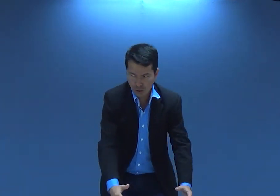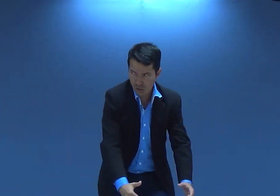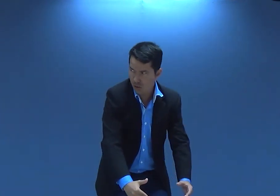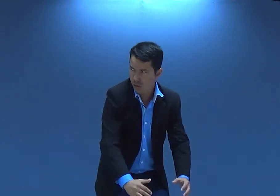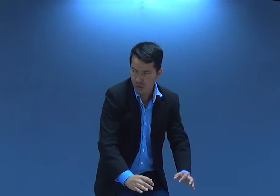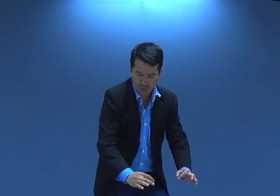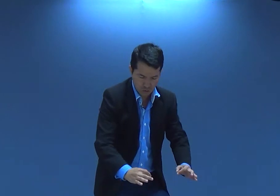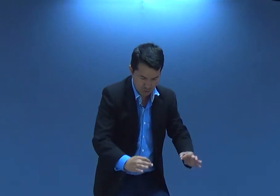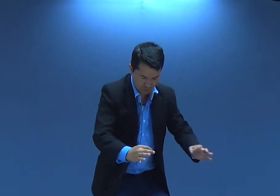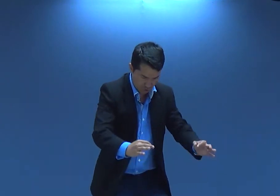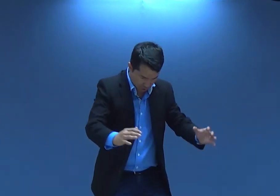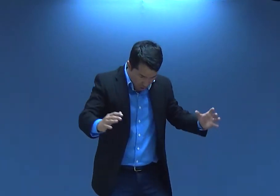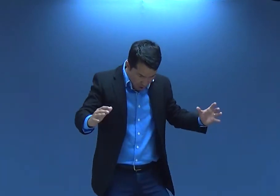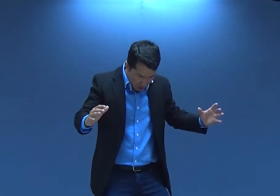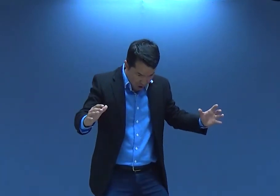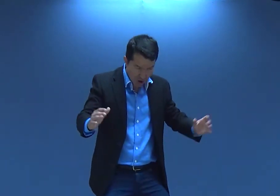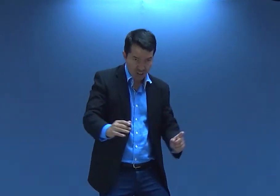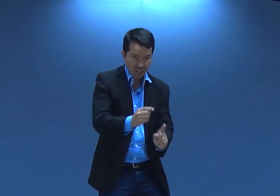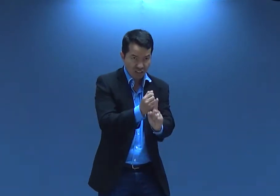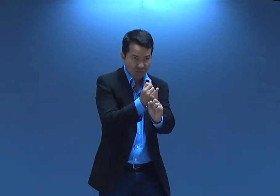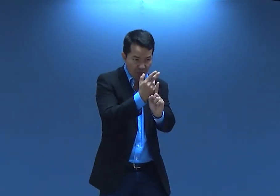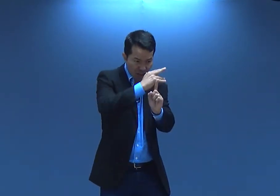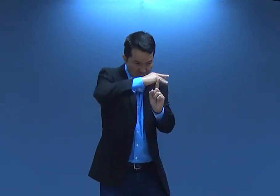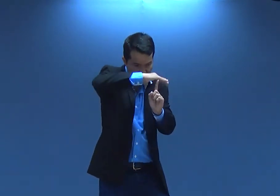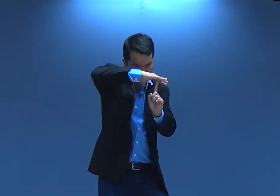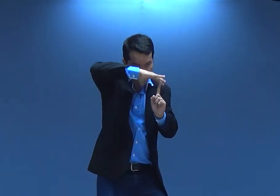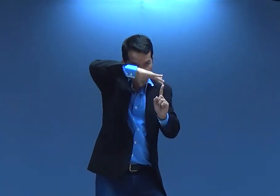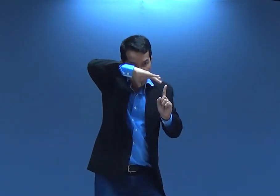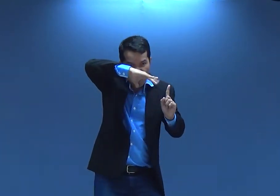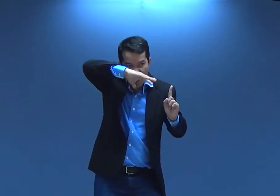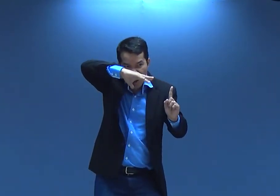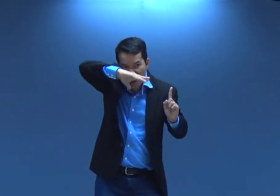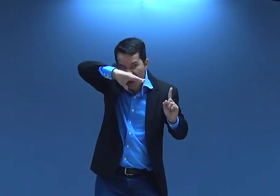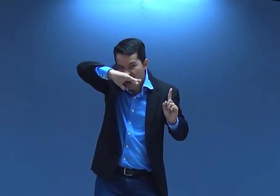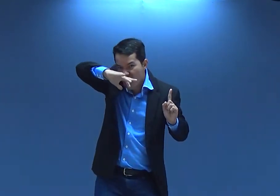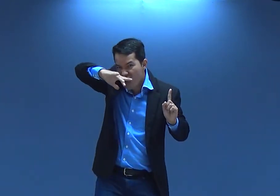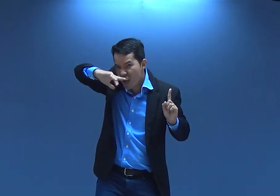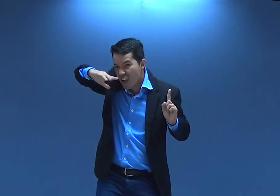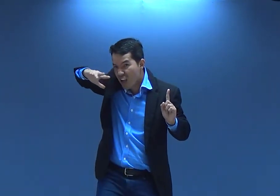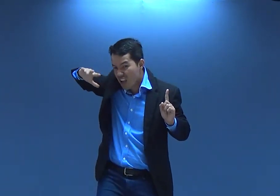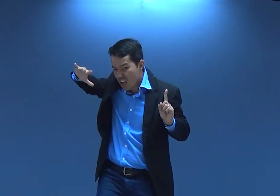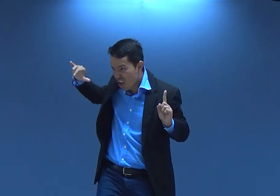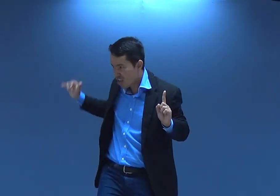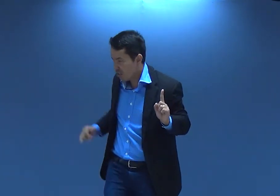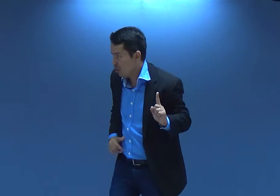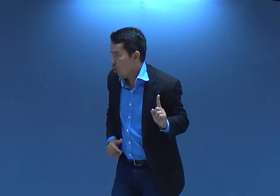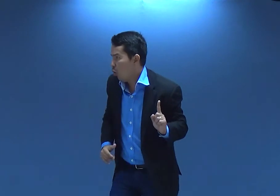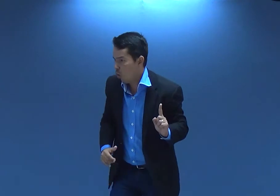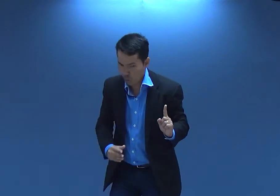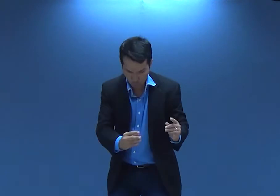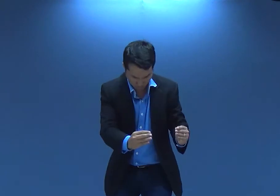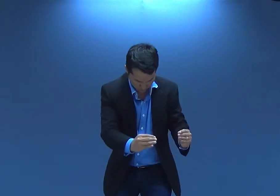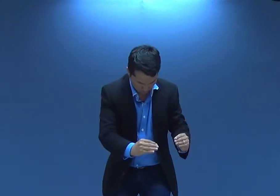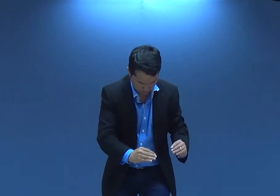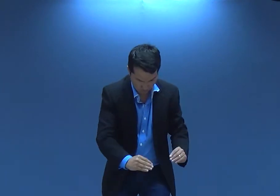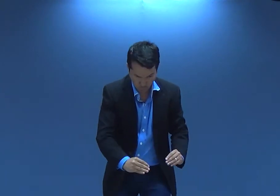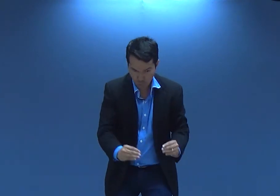pegou também e abriu ali e ficou admirada. Tinha incenso ali dentro. E ela. Ah!